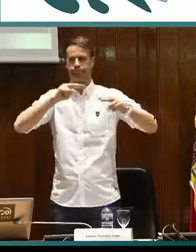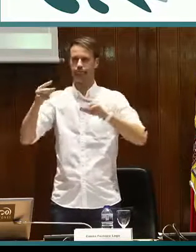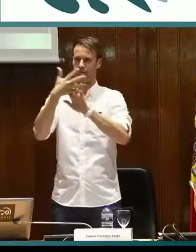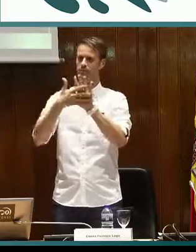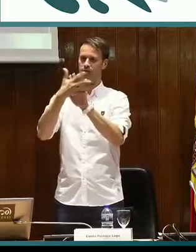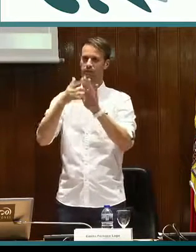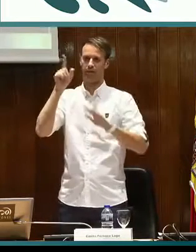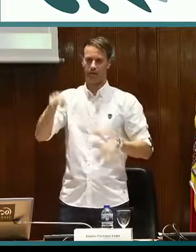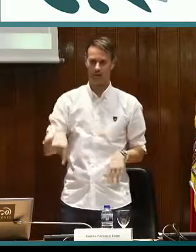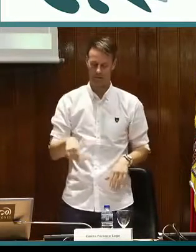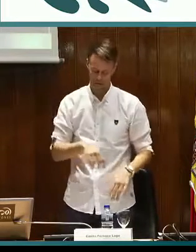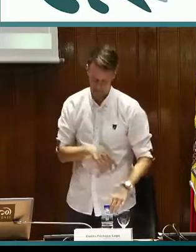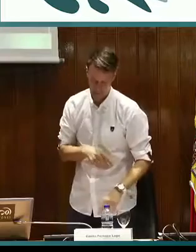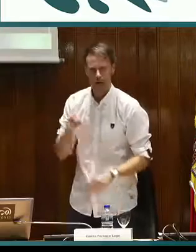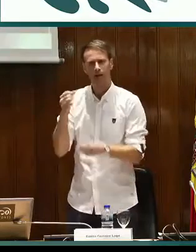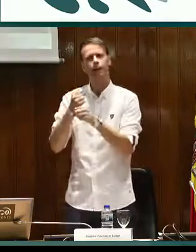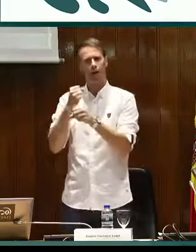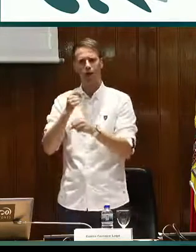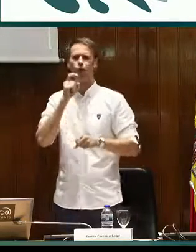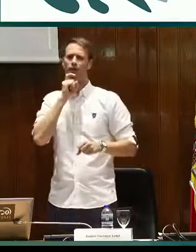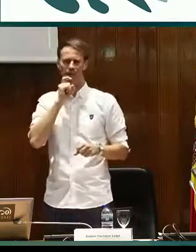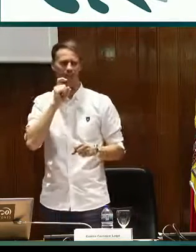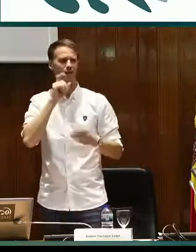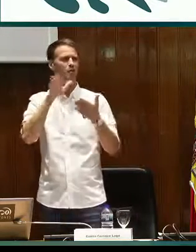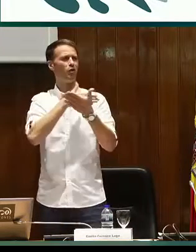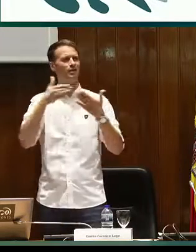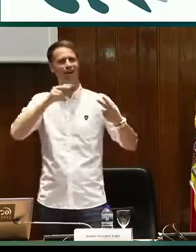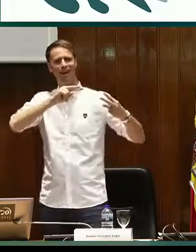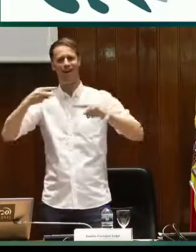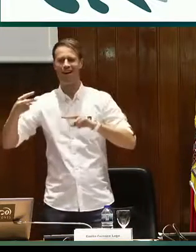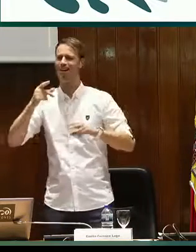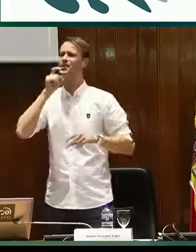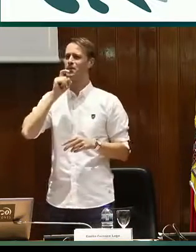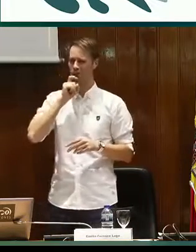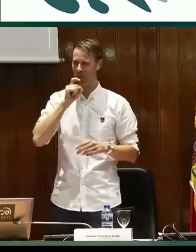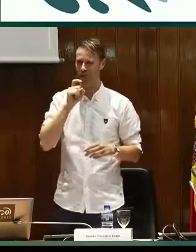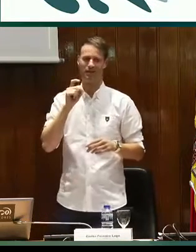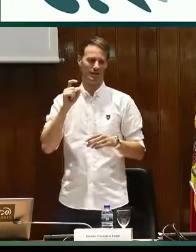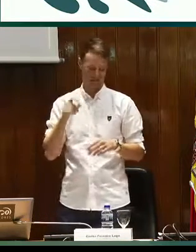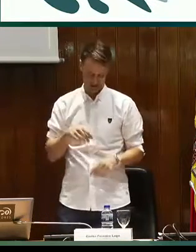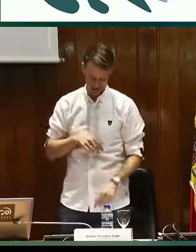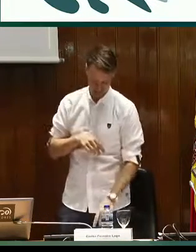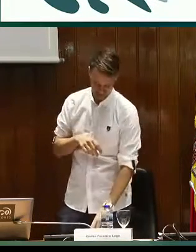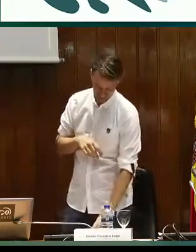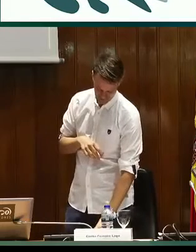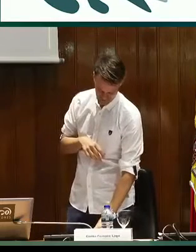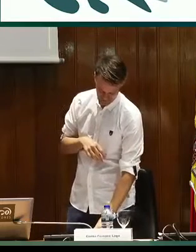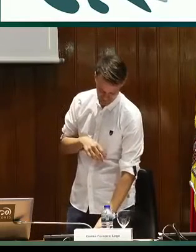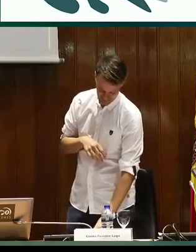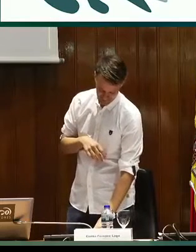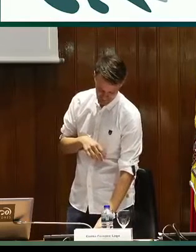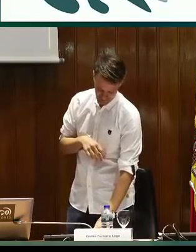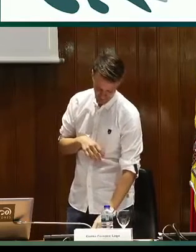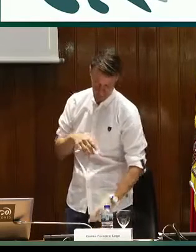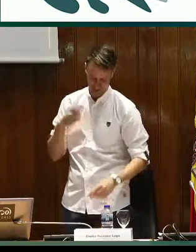Poesía mundialmente conocida, pero que hemos querido adaptar también a lengua de signos para que fuera accesible. Es difícil, ha sido muy difícil adaptar la poesía, pero